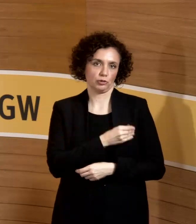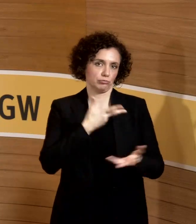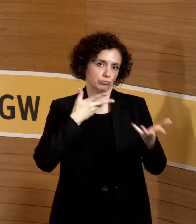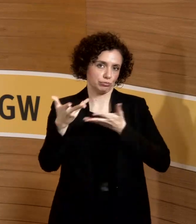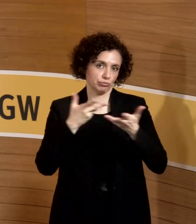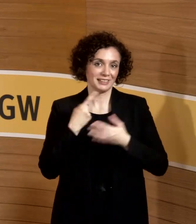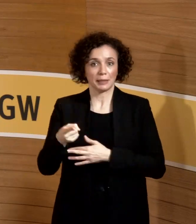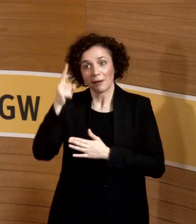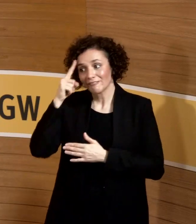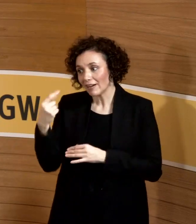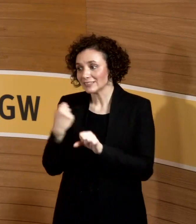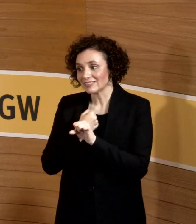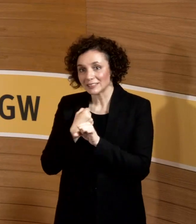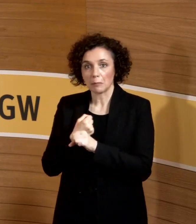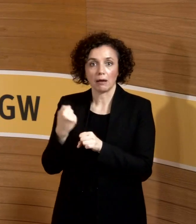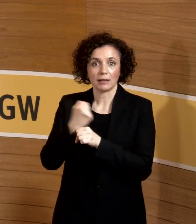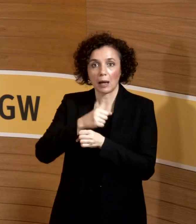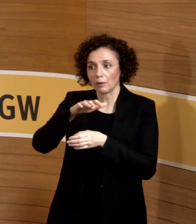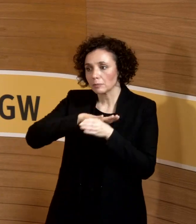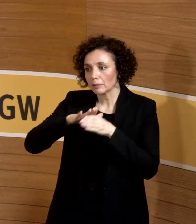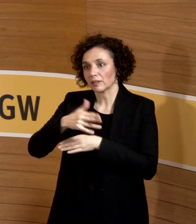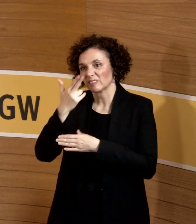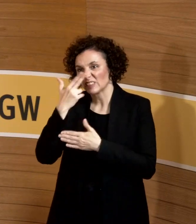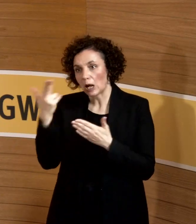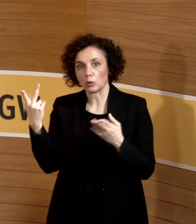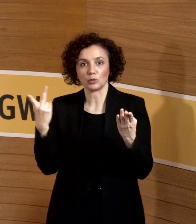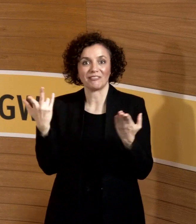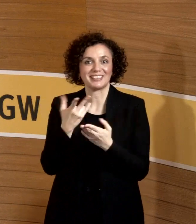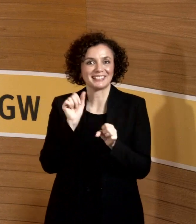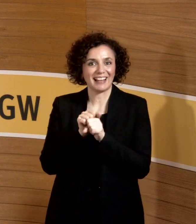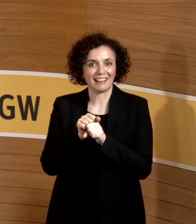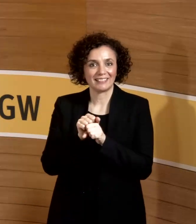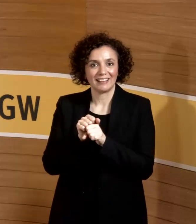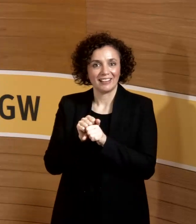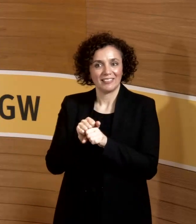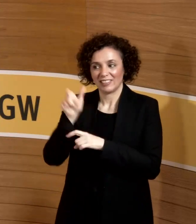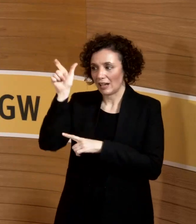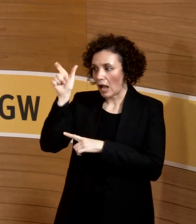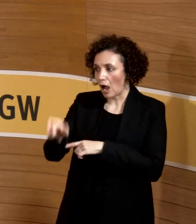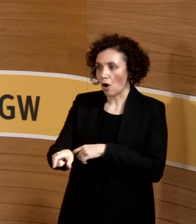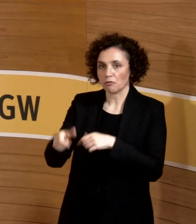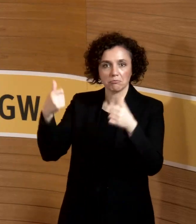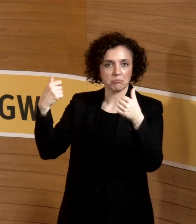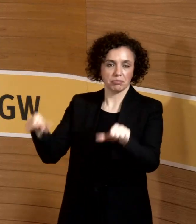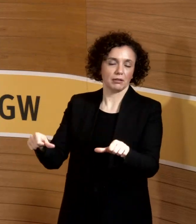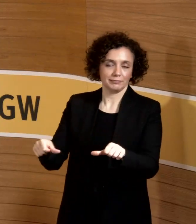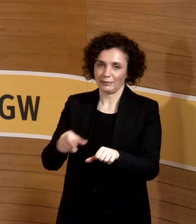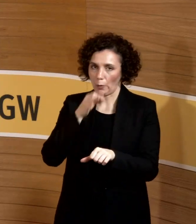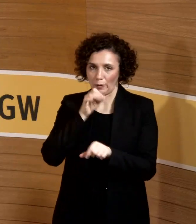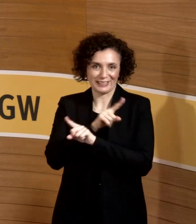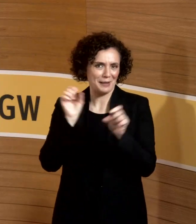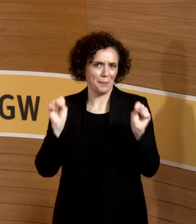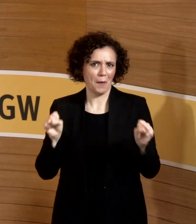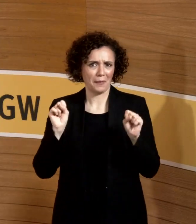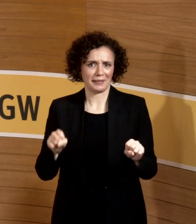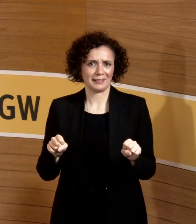und irgendwas gegen eine Schwangere durchzusetzen, funktioniert eh nicht. Also ich will auch ein bisschen vermeiden, es ist ja nicht